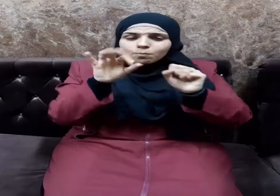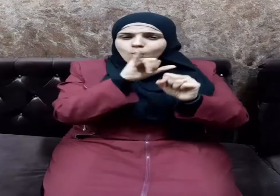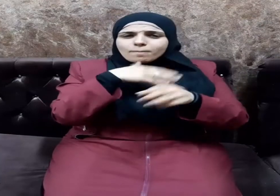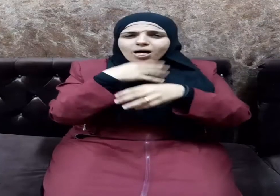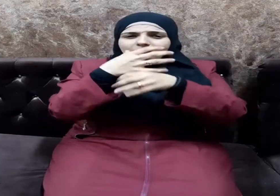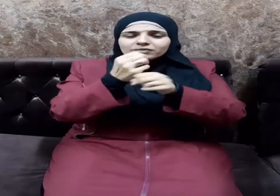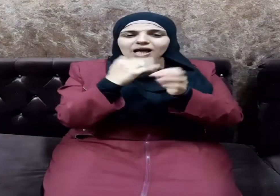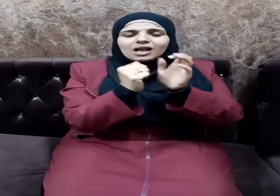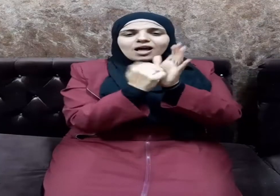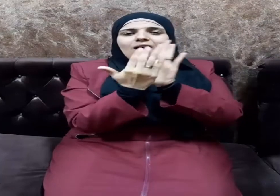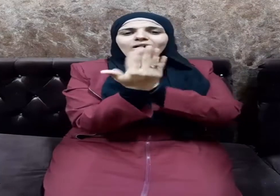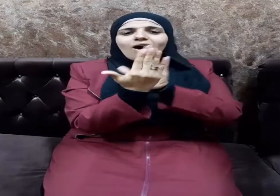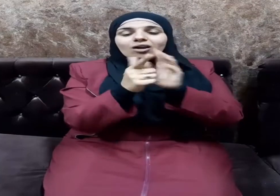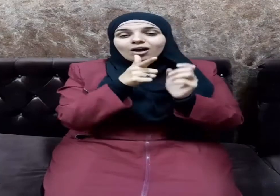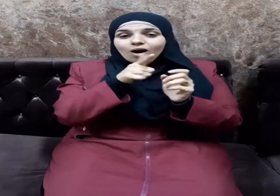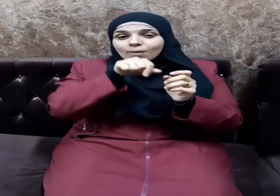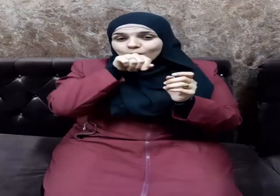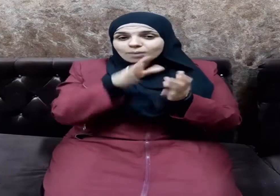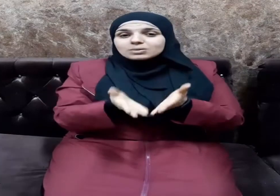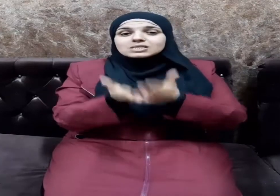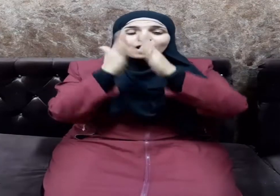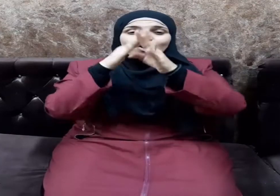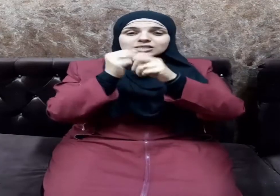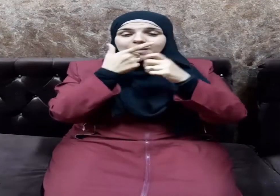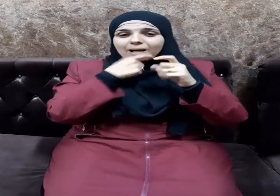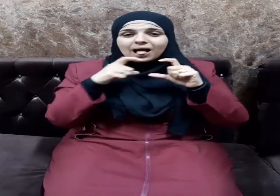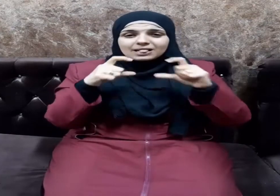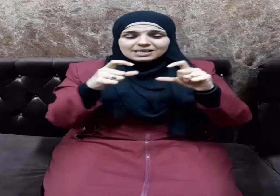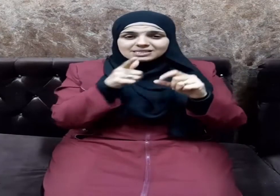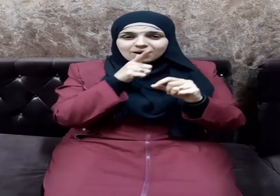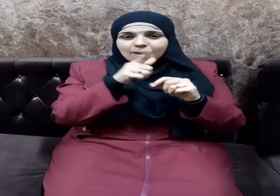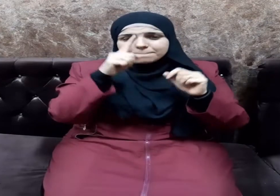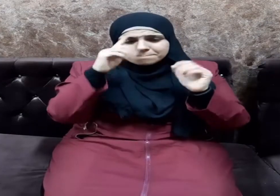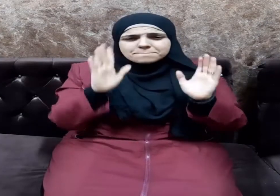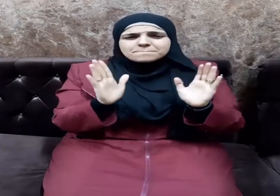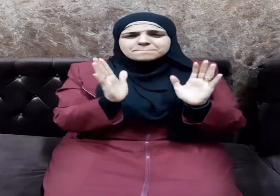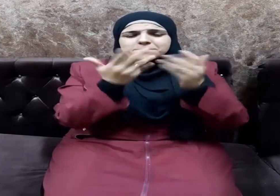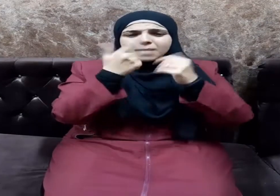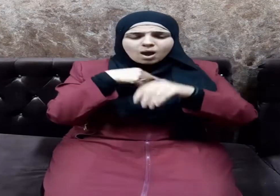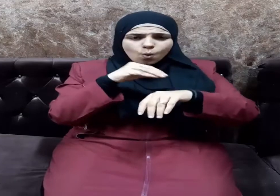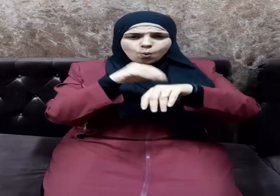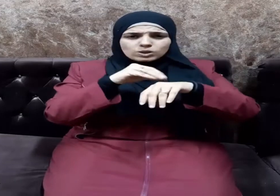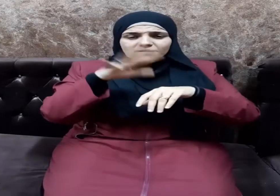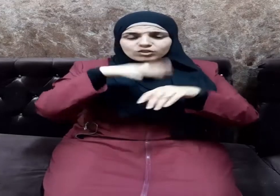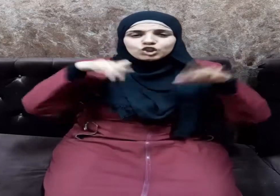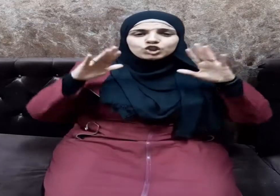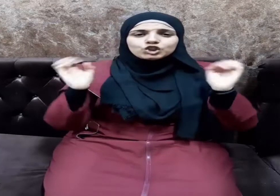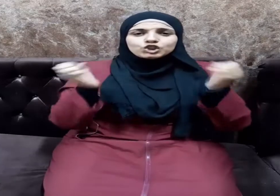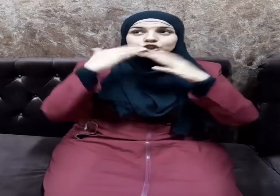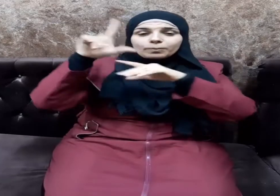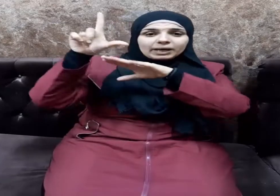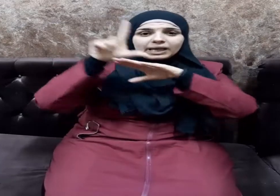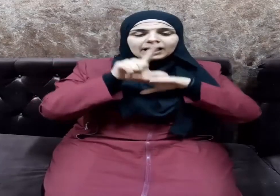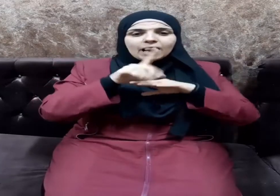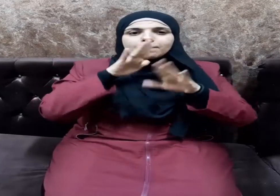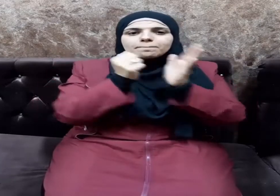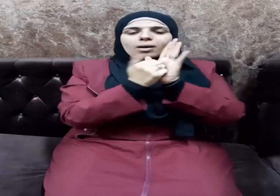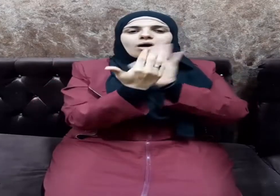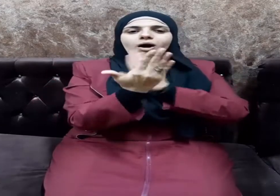فقال صلى الله عليه وسلم ما زال يوصيني جبريل بالجار حتى